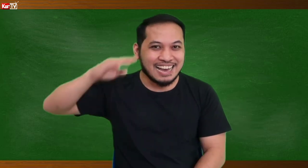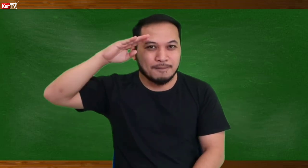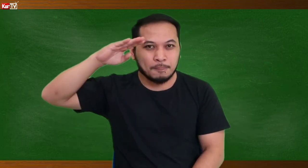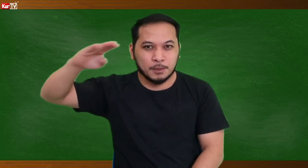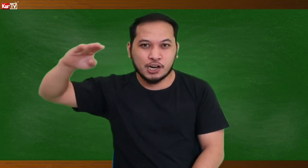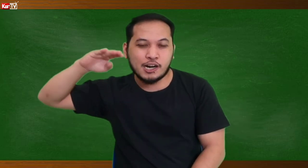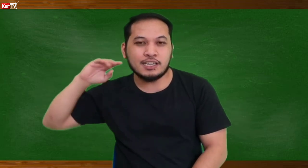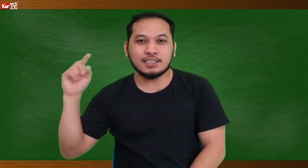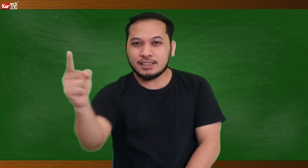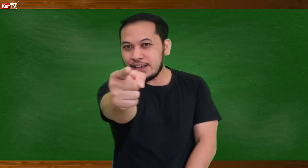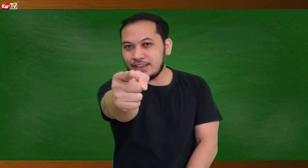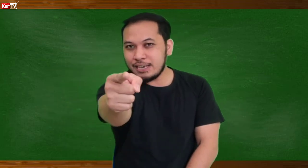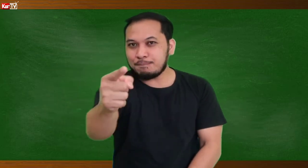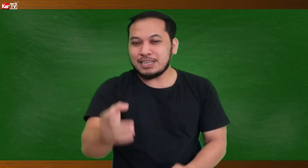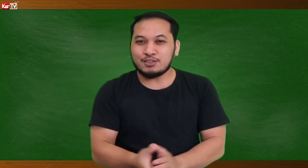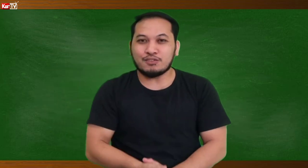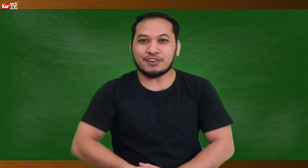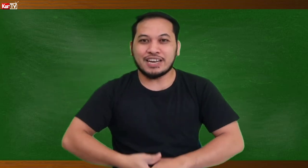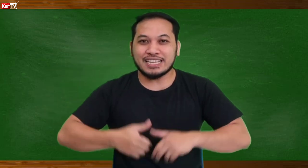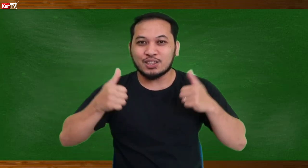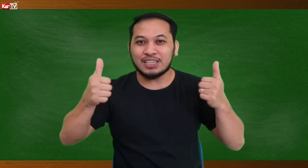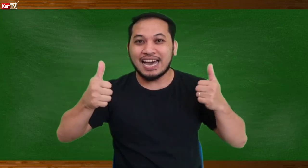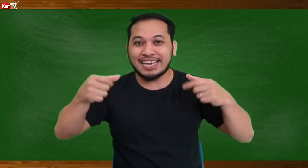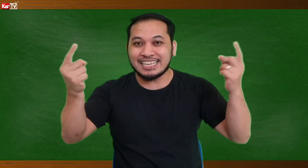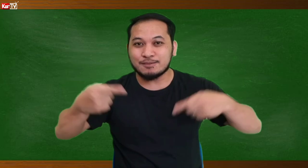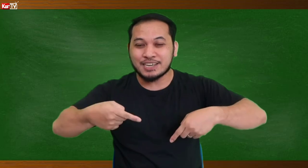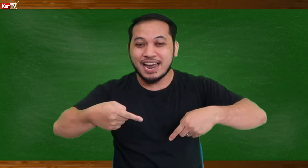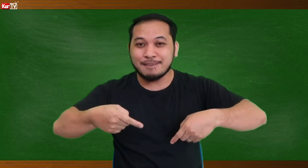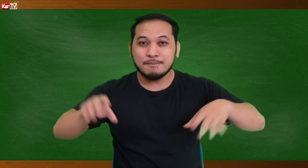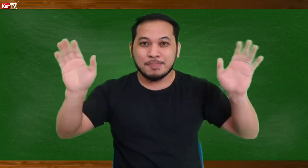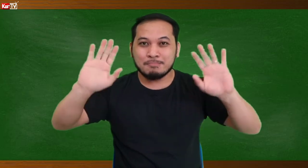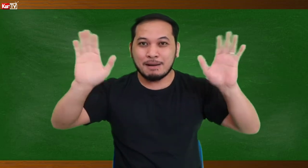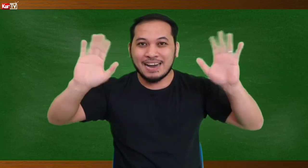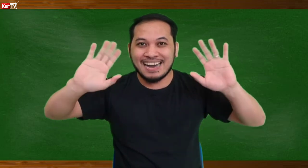Curd TV. Please don't forget to like and subscribe. Bye-bye!